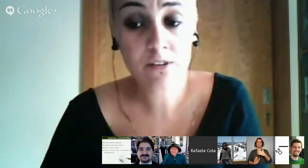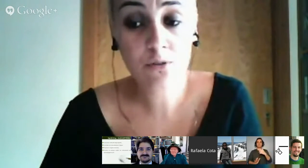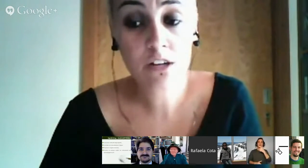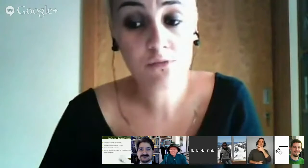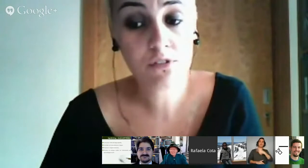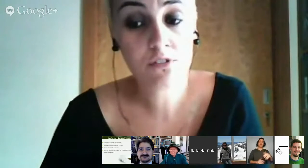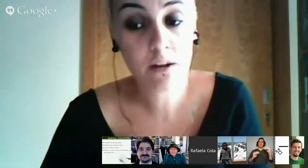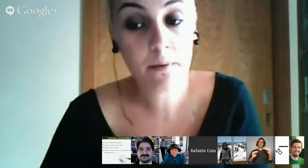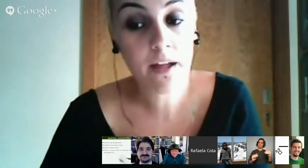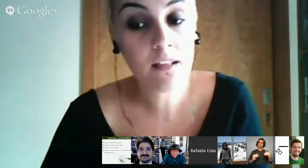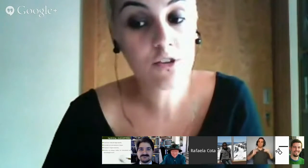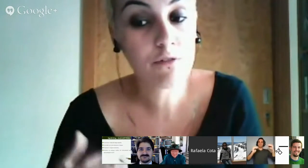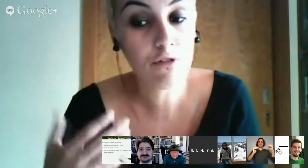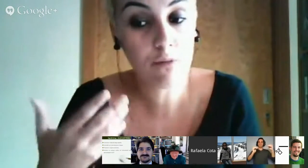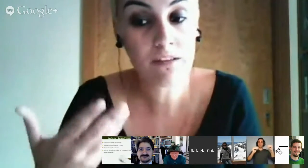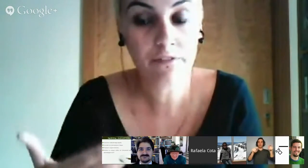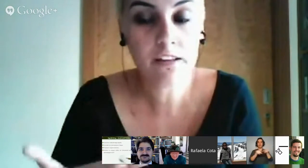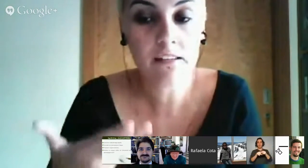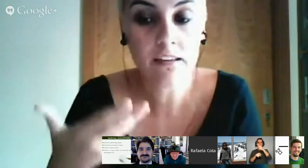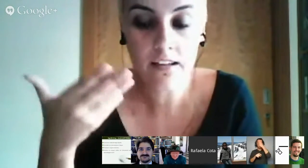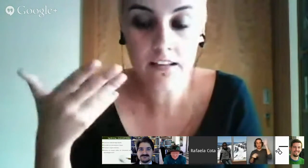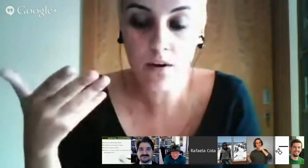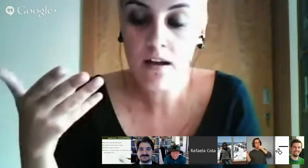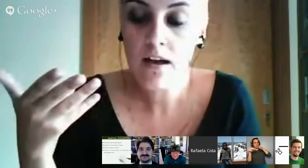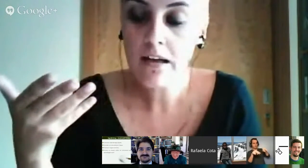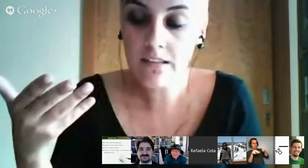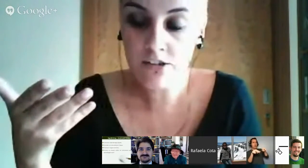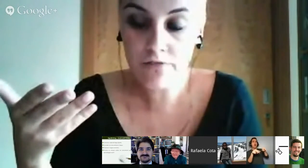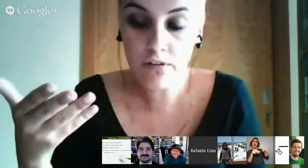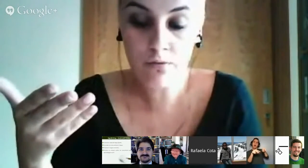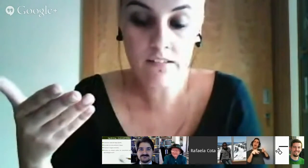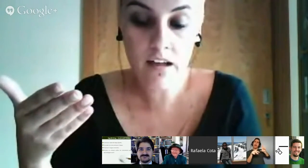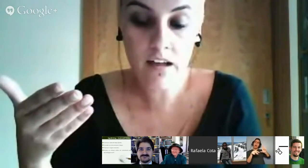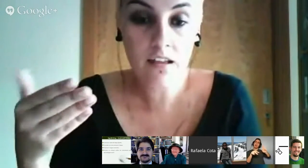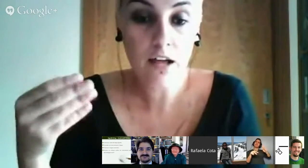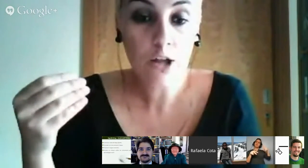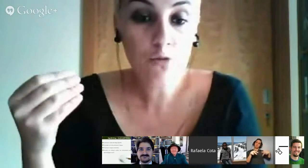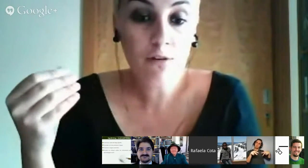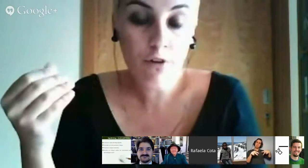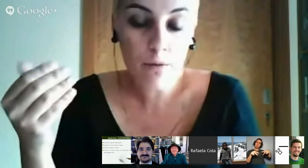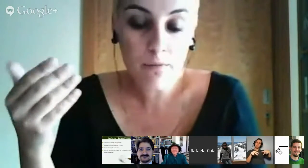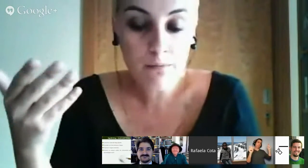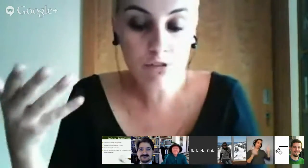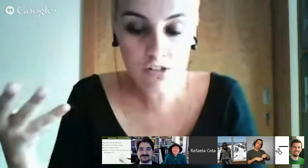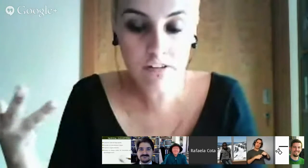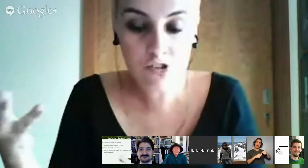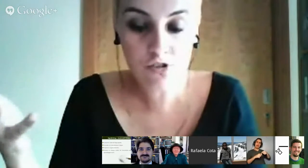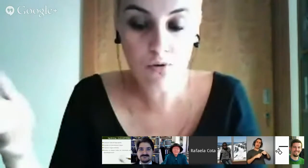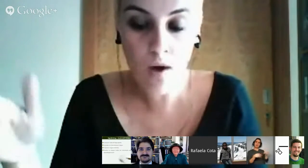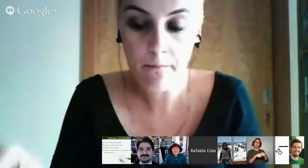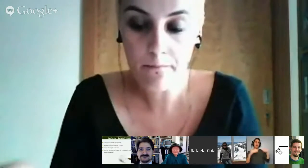fazer com que as pessoas olhem para ela de uma forma diferente e que a língua seja valorizada de uma forma que muitas vezes não é.